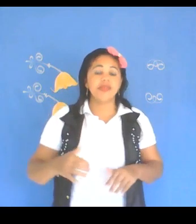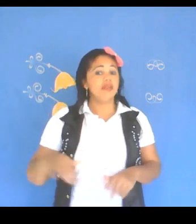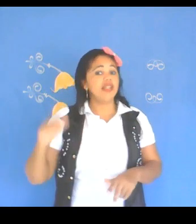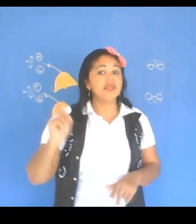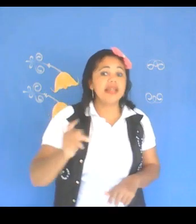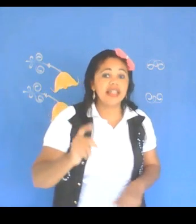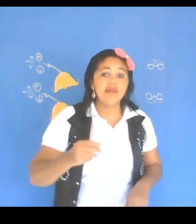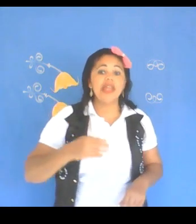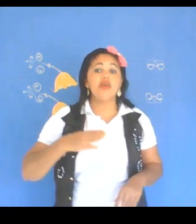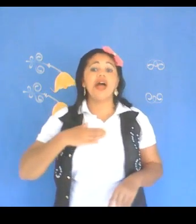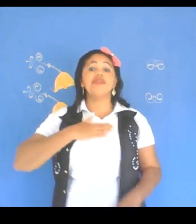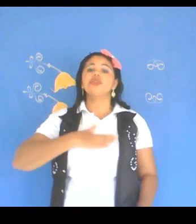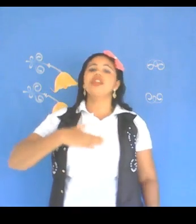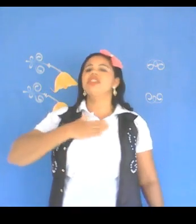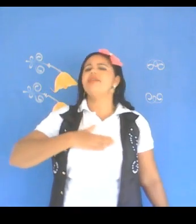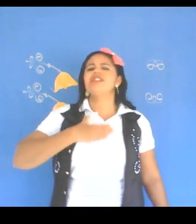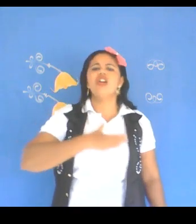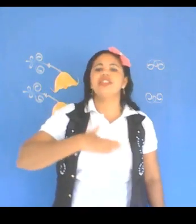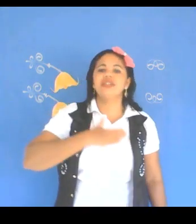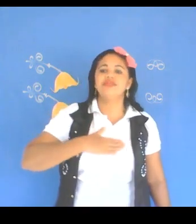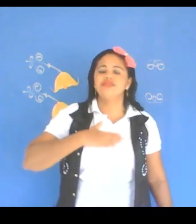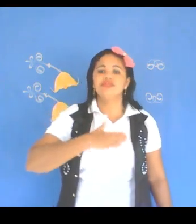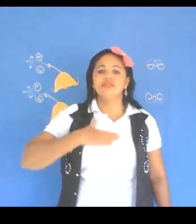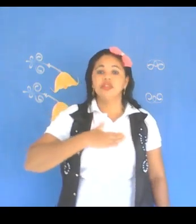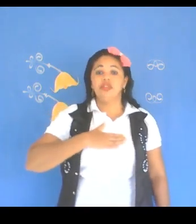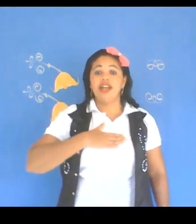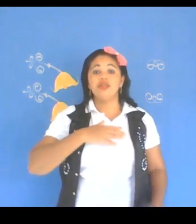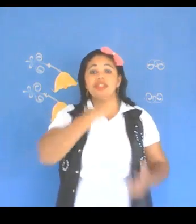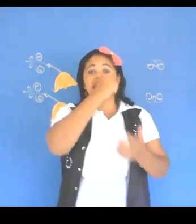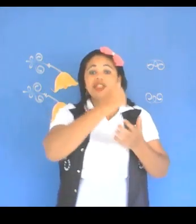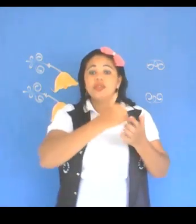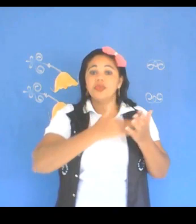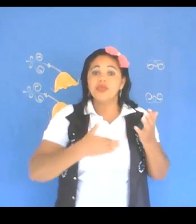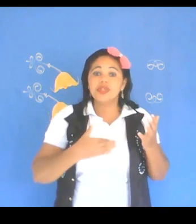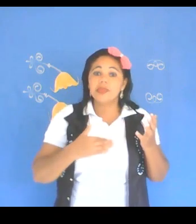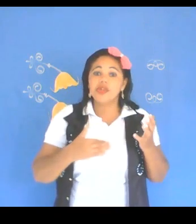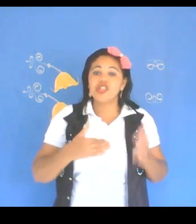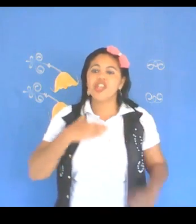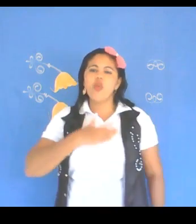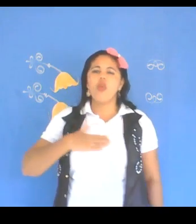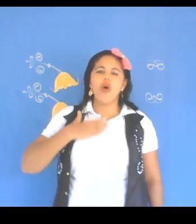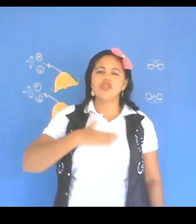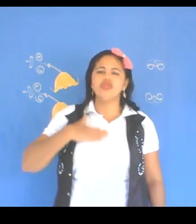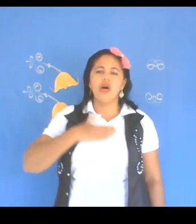Pode explicar também qual é a fruta que você mais gosta. Façam os sinais das frutas e depois diga, eu gosto, ó,